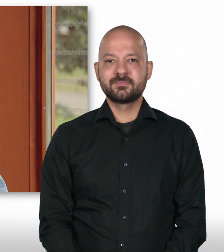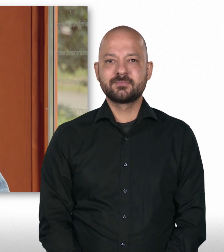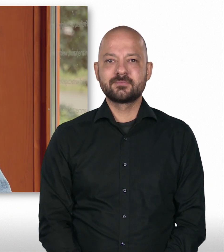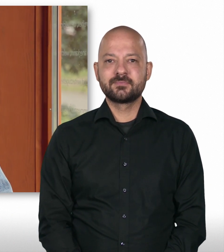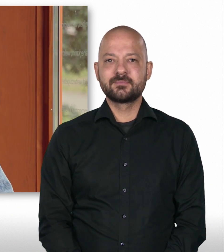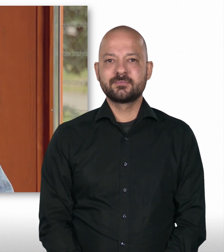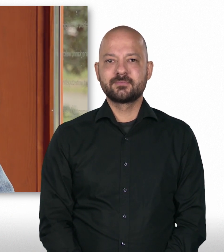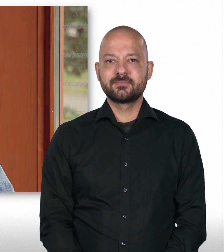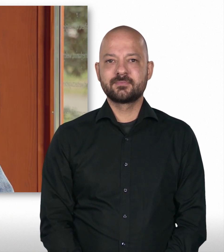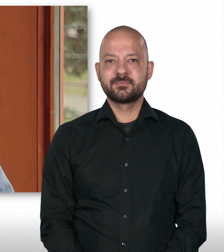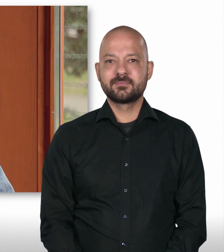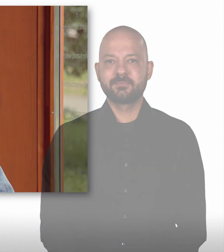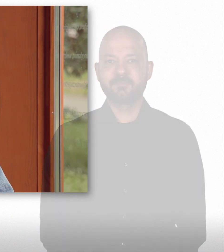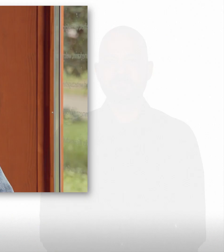Gast besuchen und da gehen wir jetzt hin.